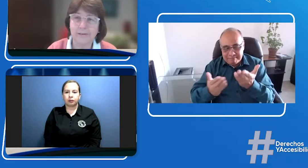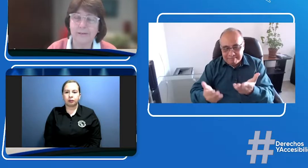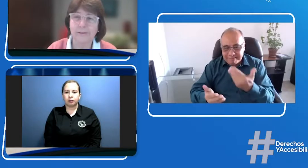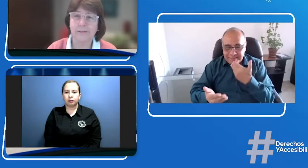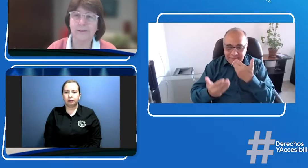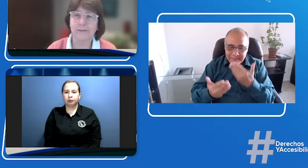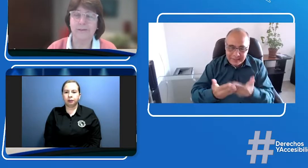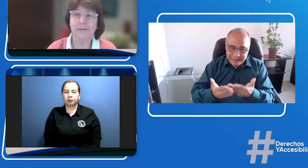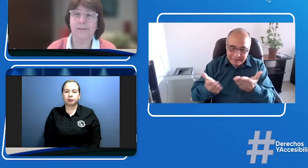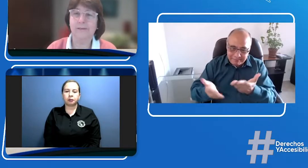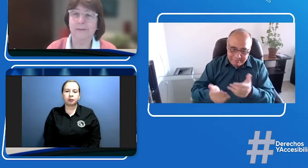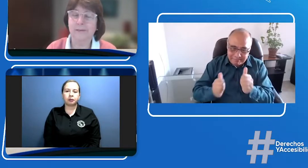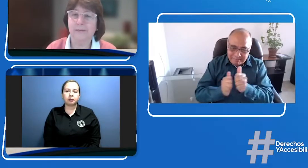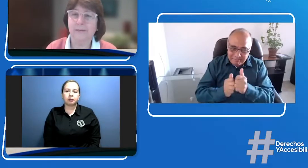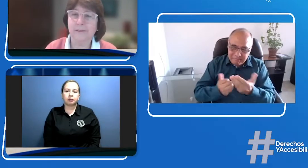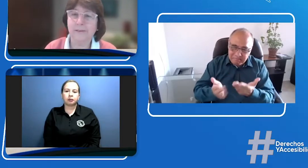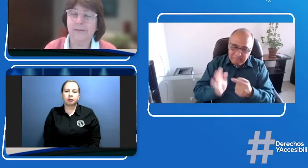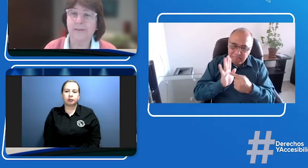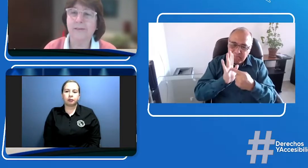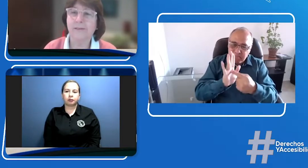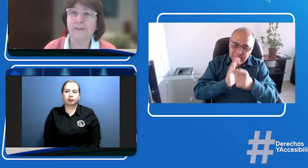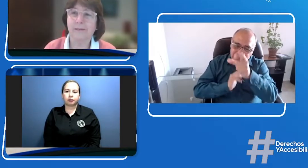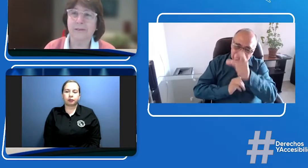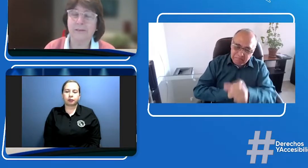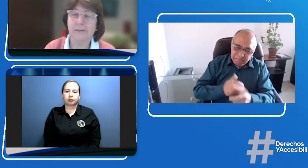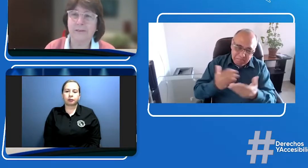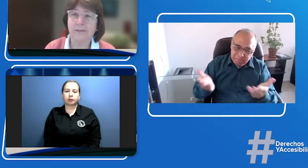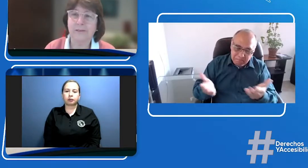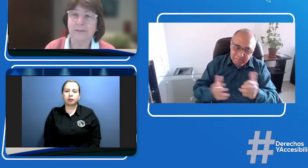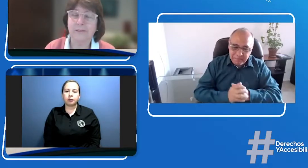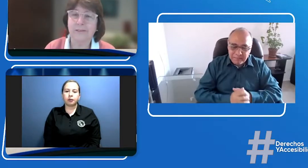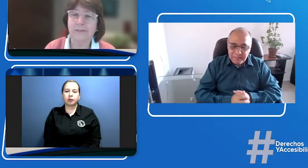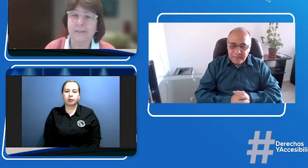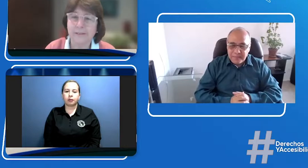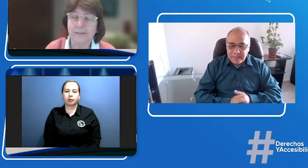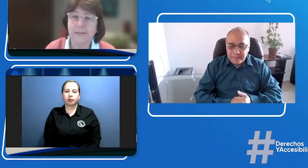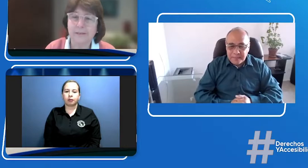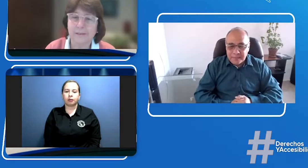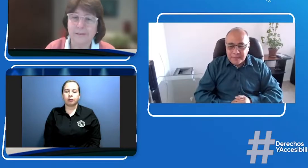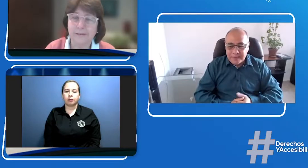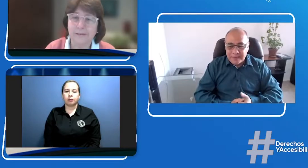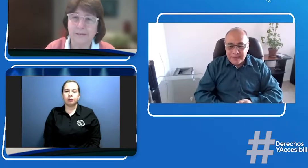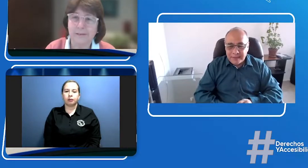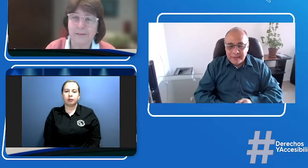Gutiérrez. Martay, por favor, preséntate y cuéntanos un poco más de ti.